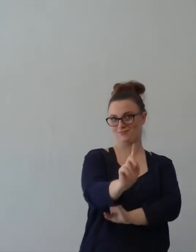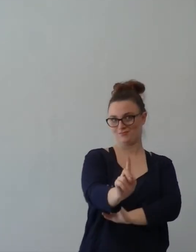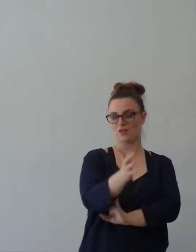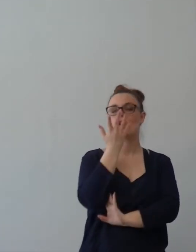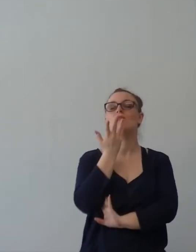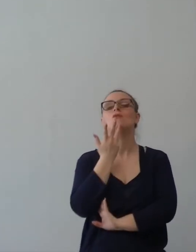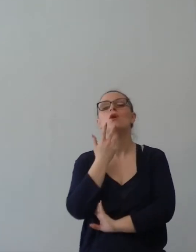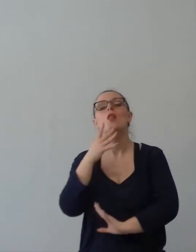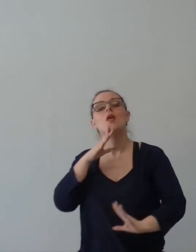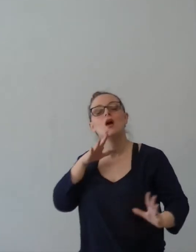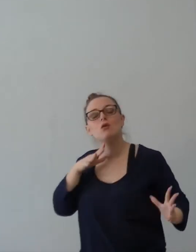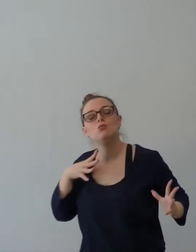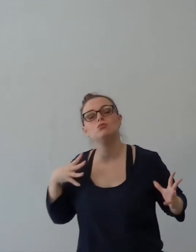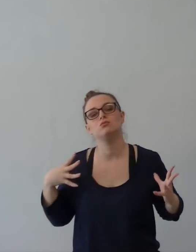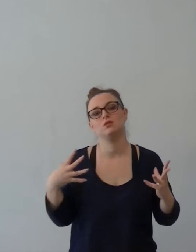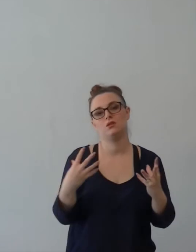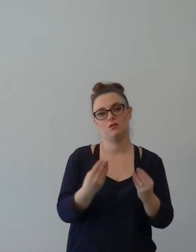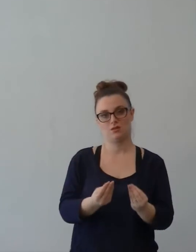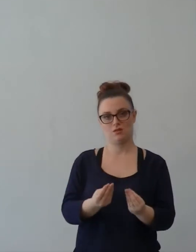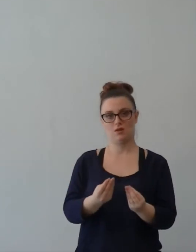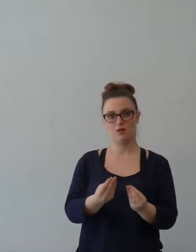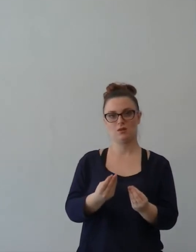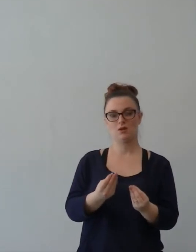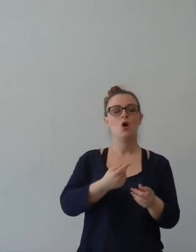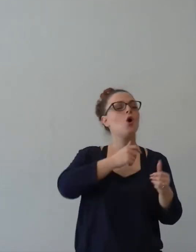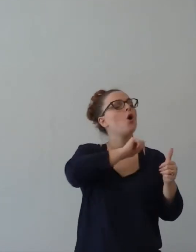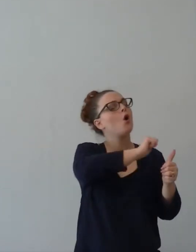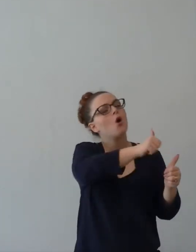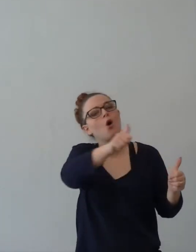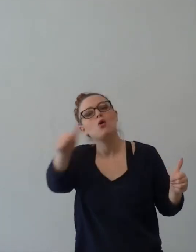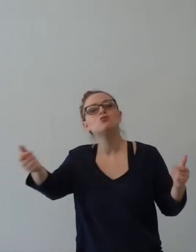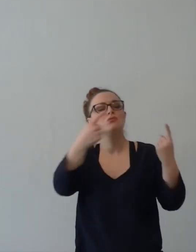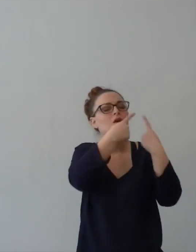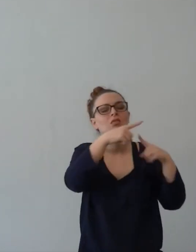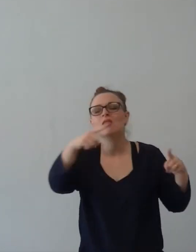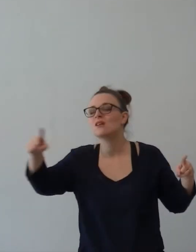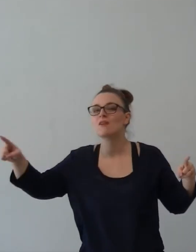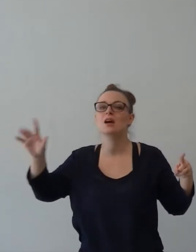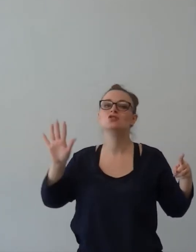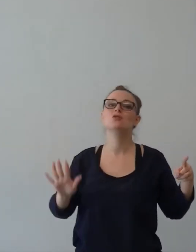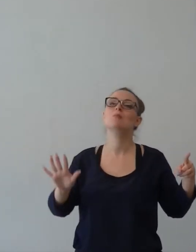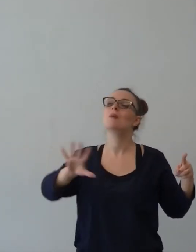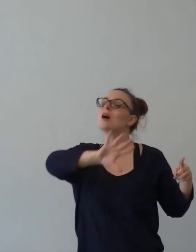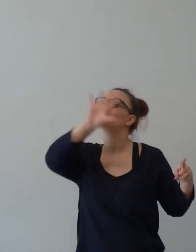Ma ama l'unità. Tutti vestiti in una maniera differente, ma tutti quanti uniti con un solo corpo.